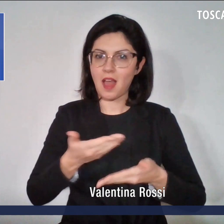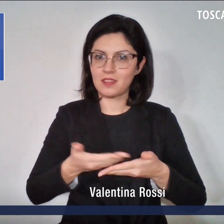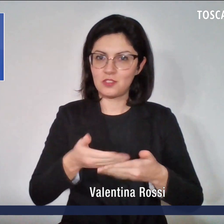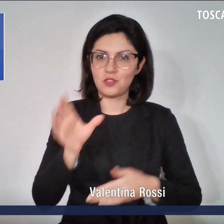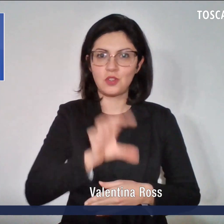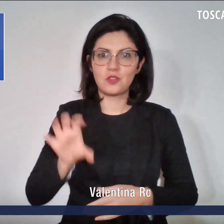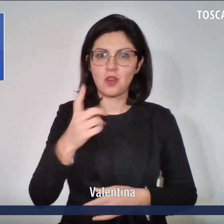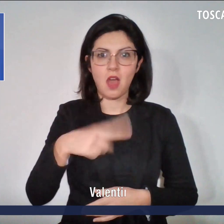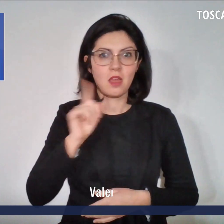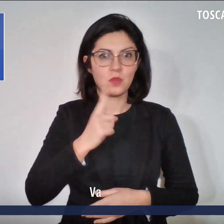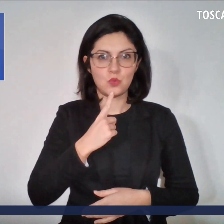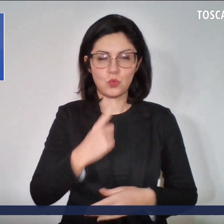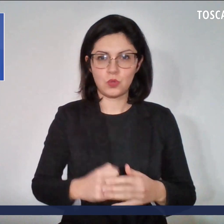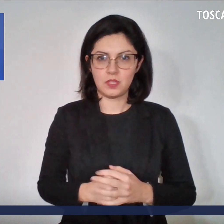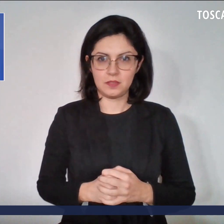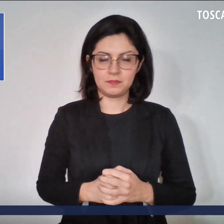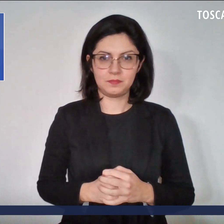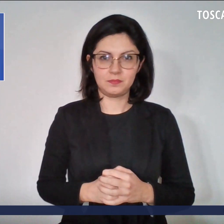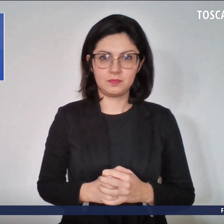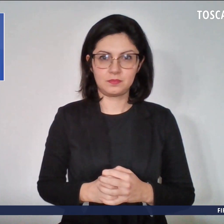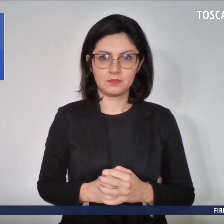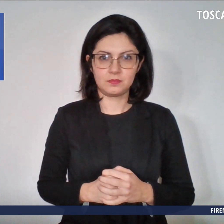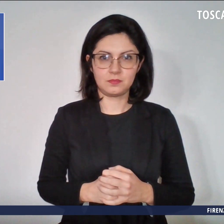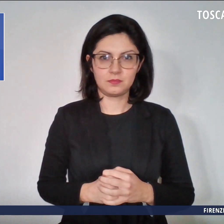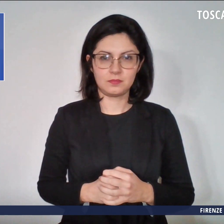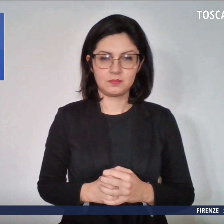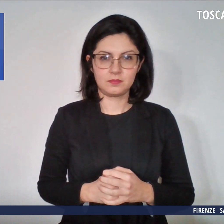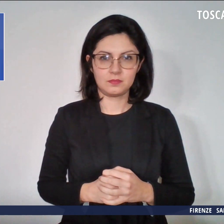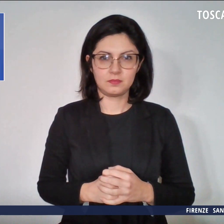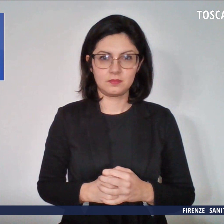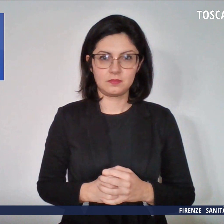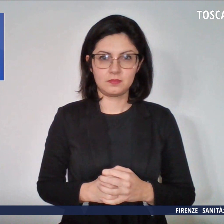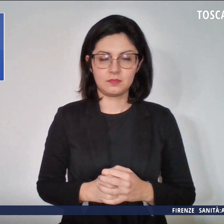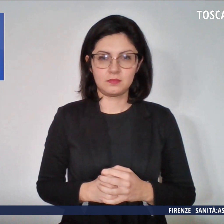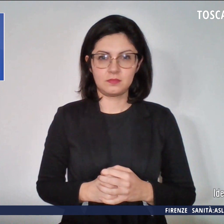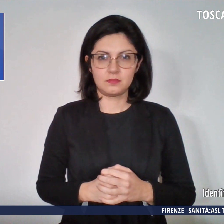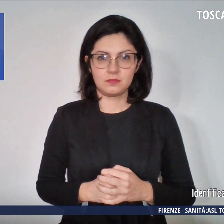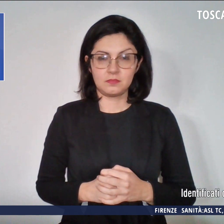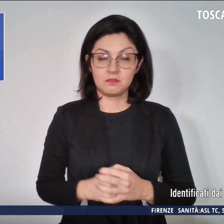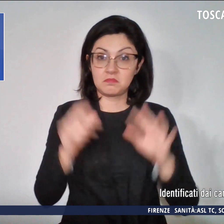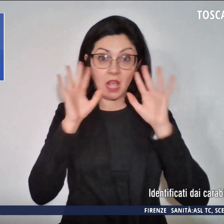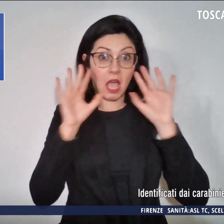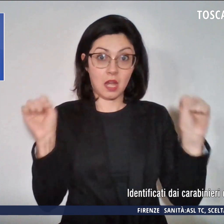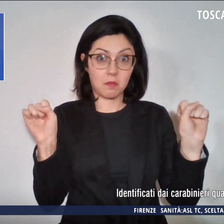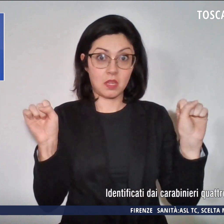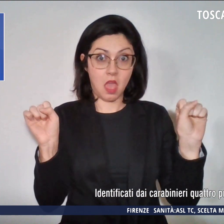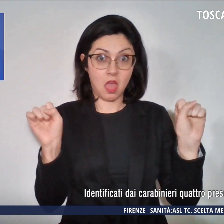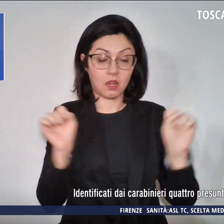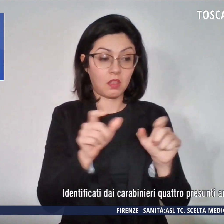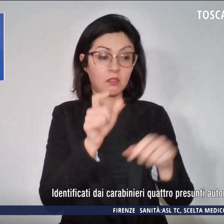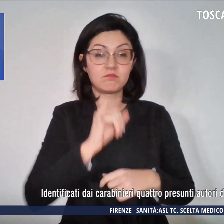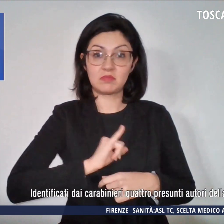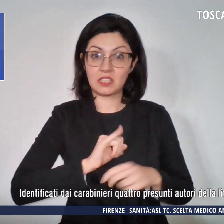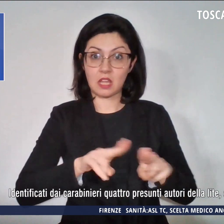appuntamento con il telegiornale Per i Sorti. Identificati dai carabinieri, quattro presunti